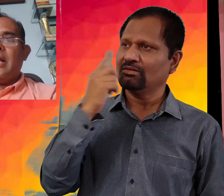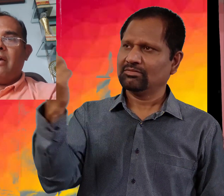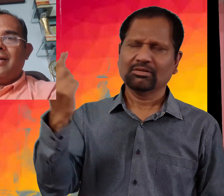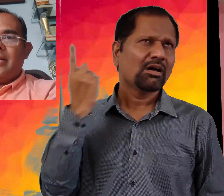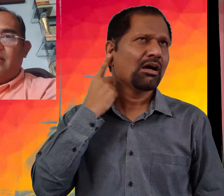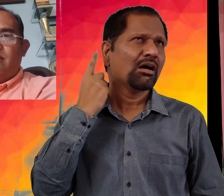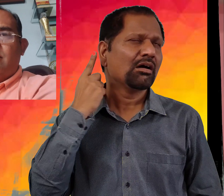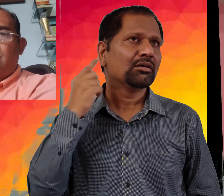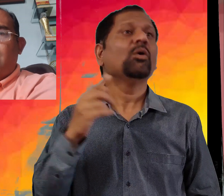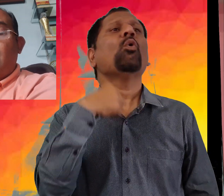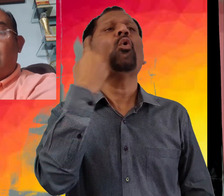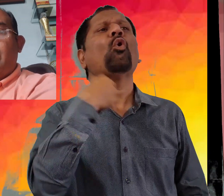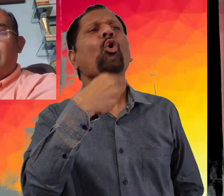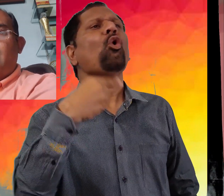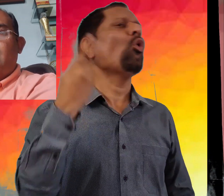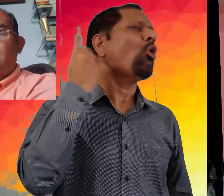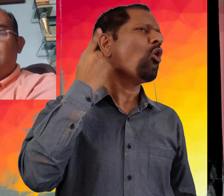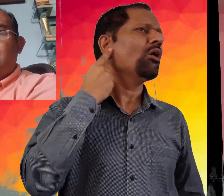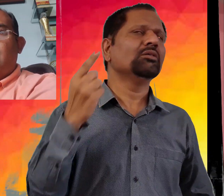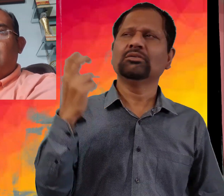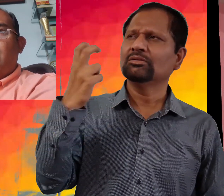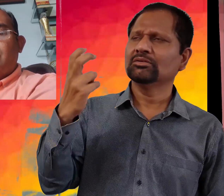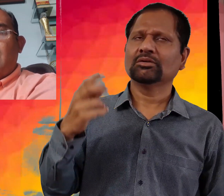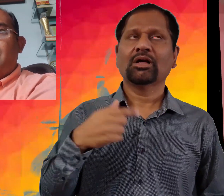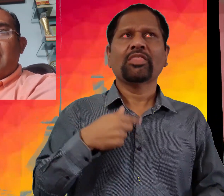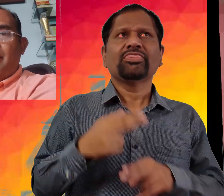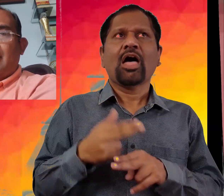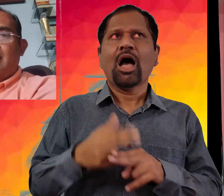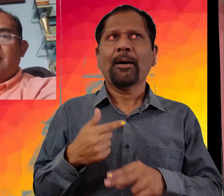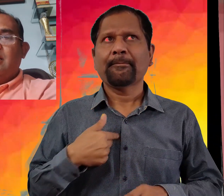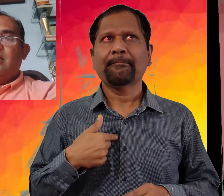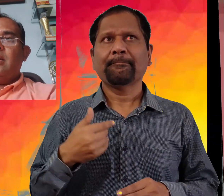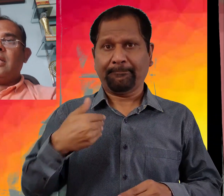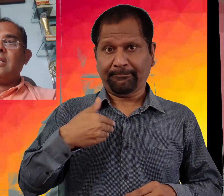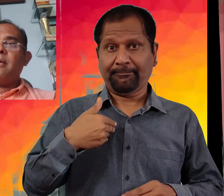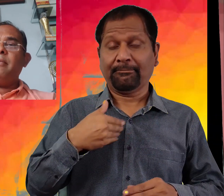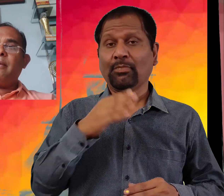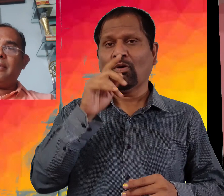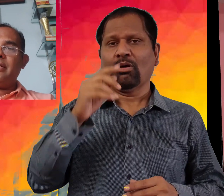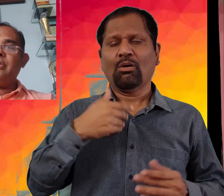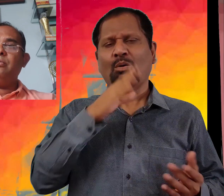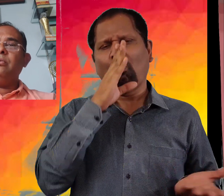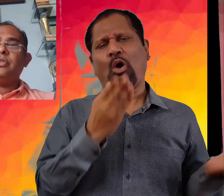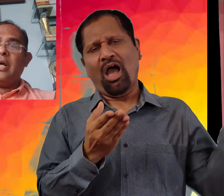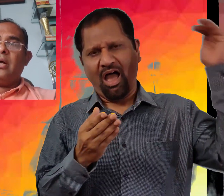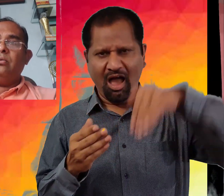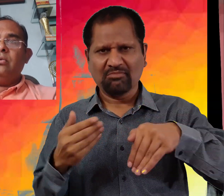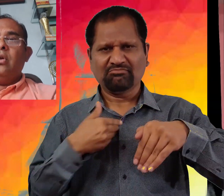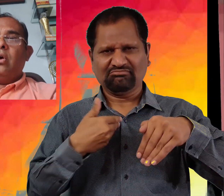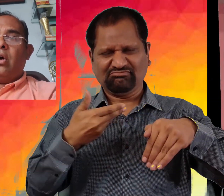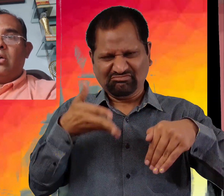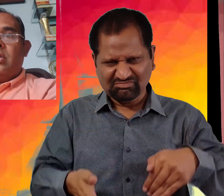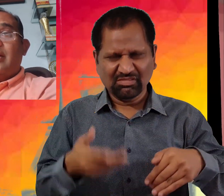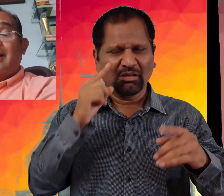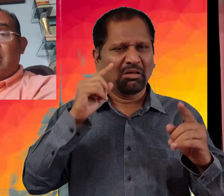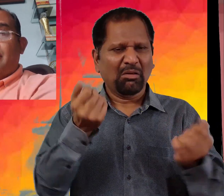ایک محلہ کی آواز آئی کون ہے اس نے اپنا نام بتایا کہ ساپ میں ایک پردیسی ہوں جا رہا